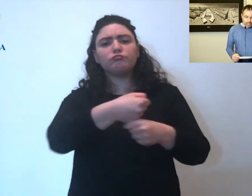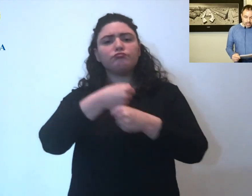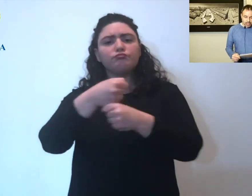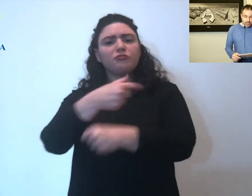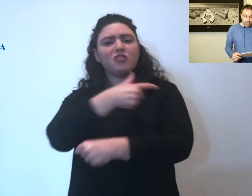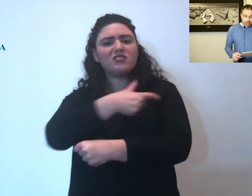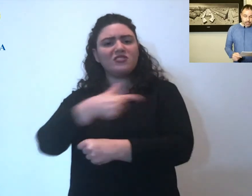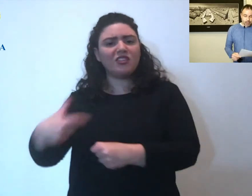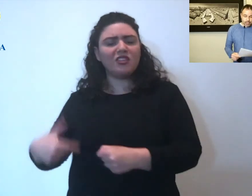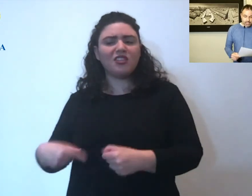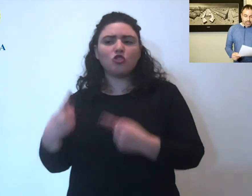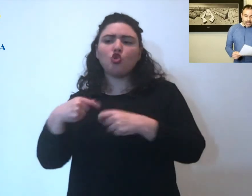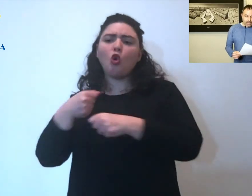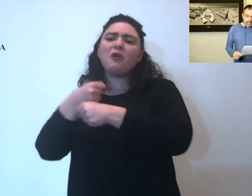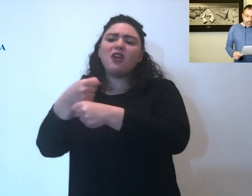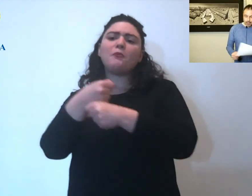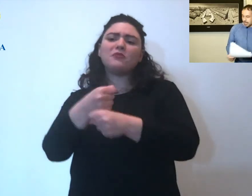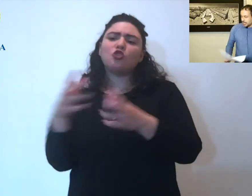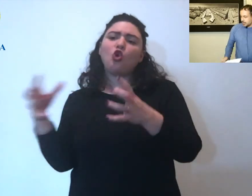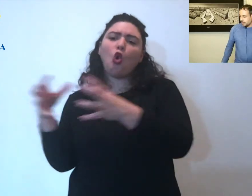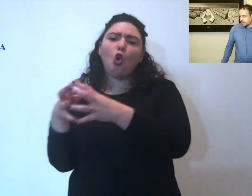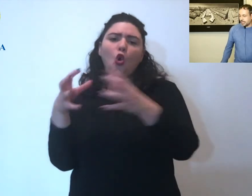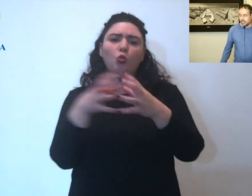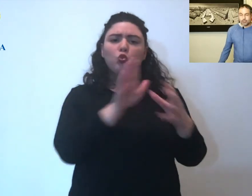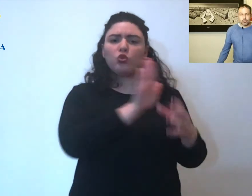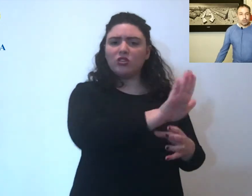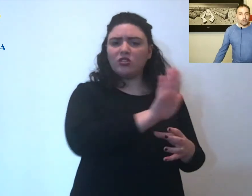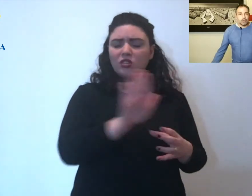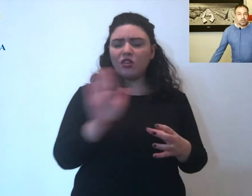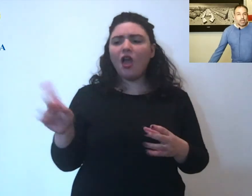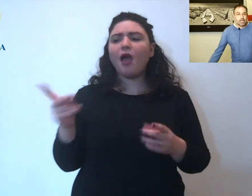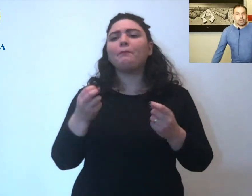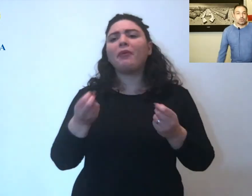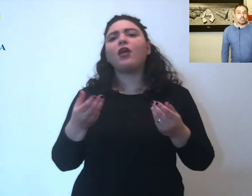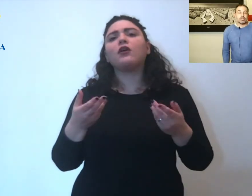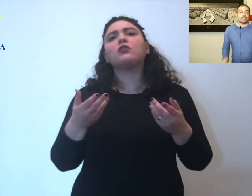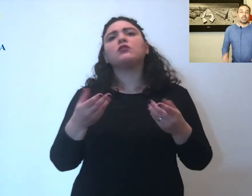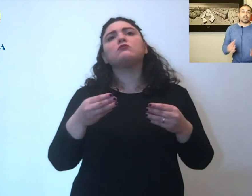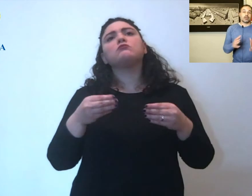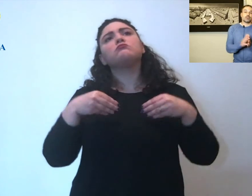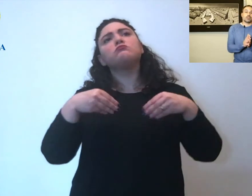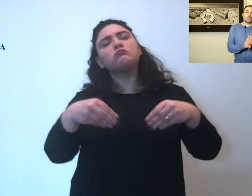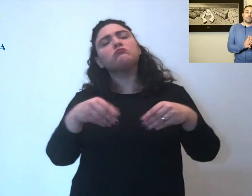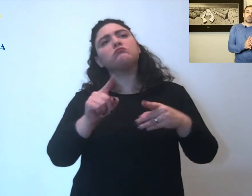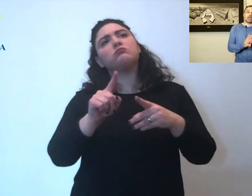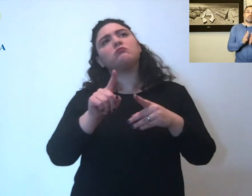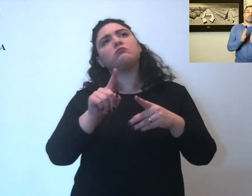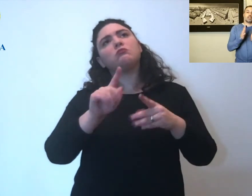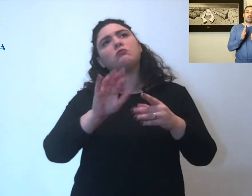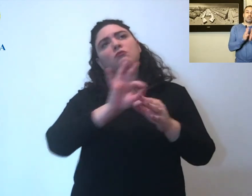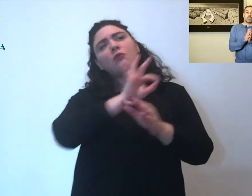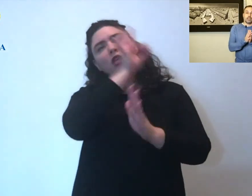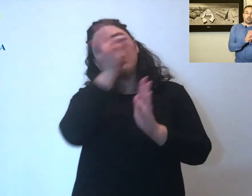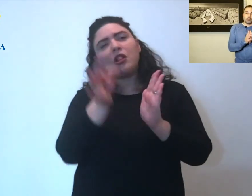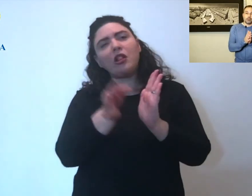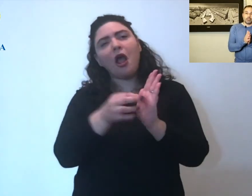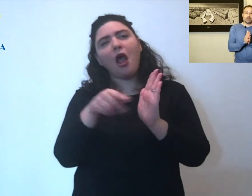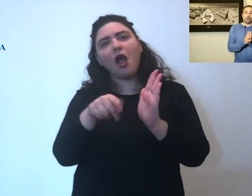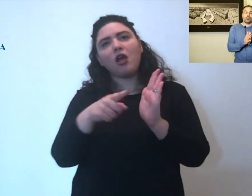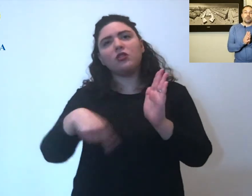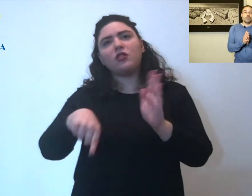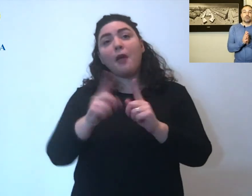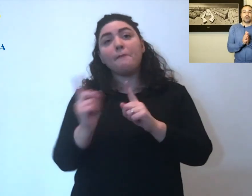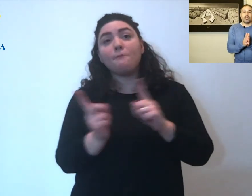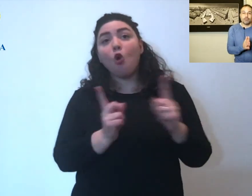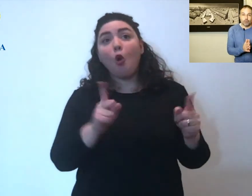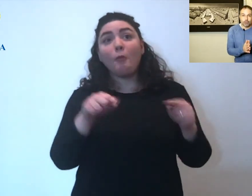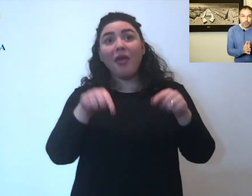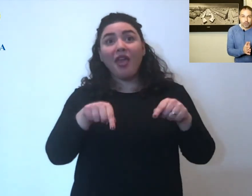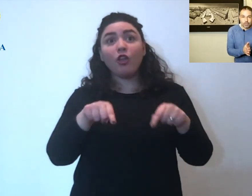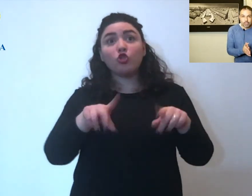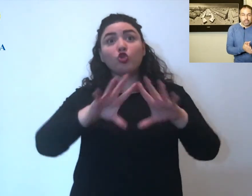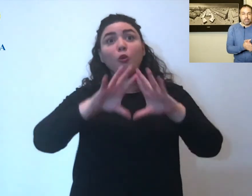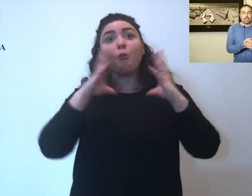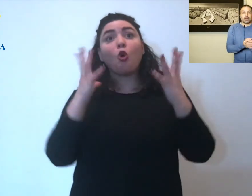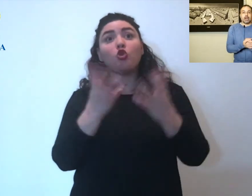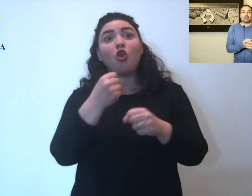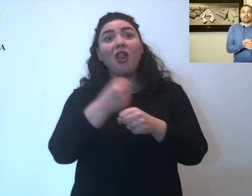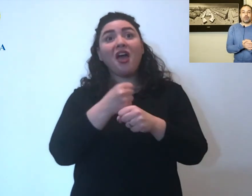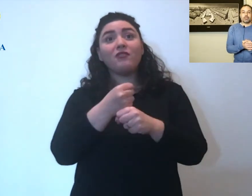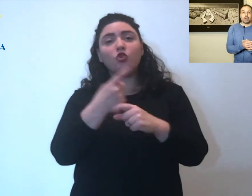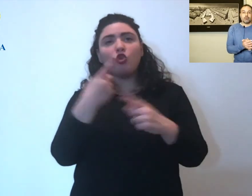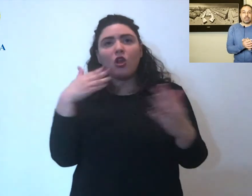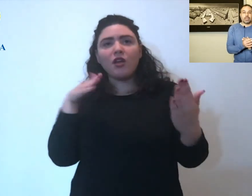nostre comunità per questa data che mai come adesso è così sentita così importante in un momento in cui il mondo del lavoro